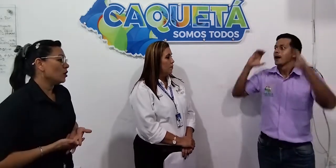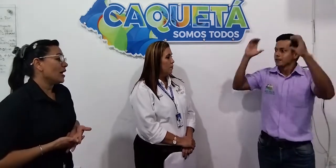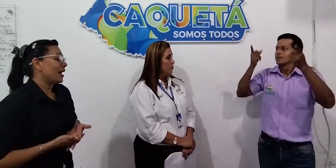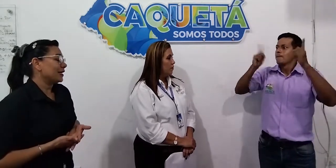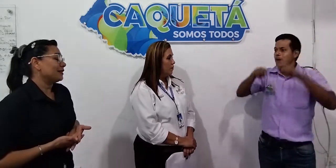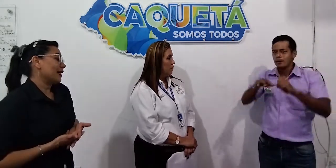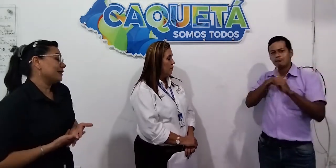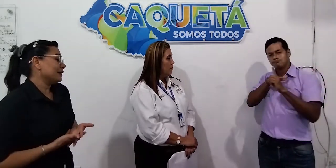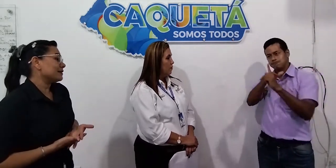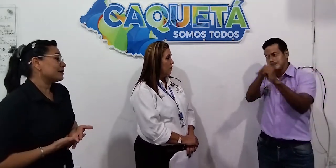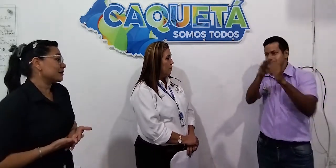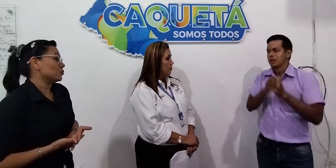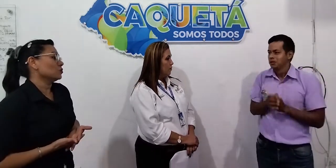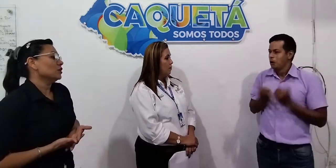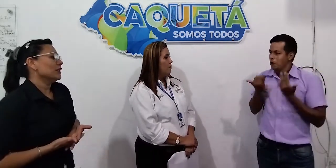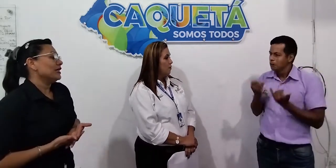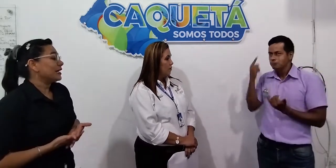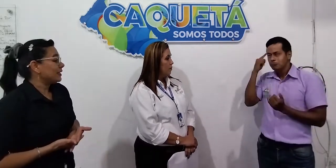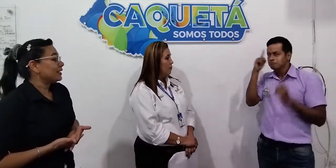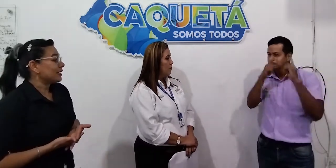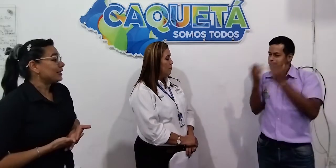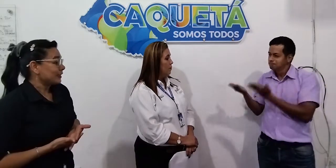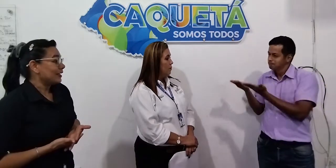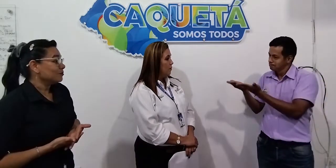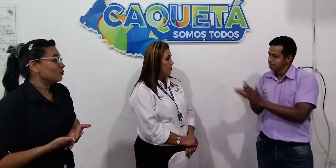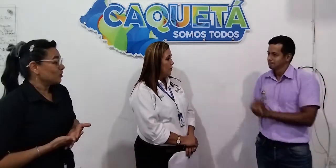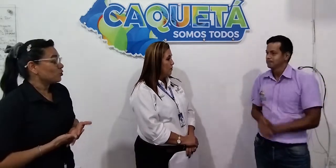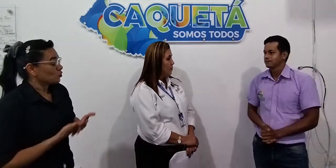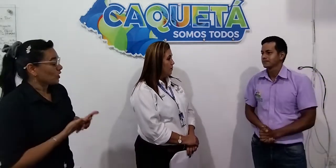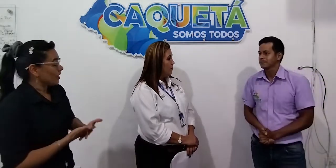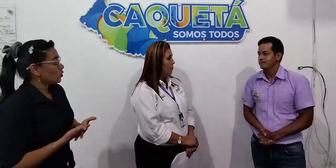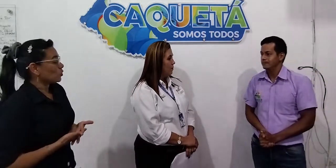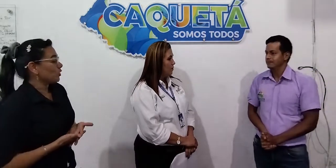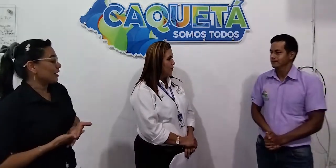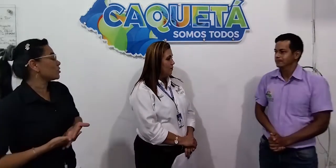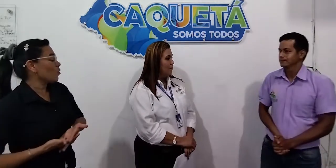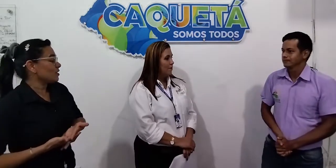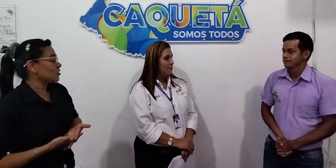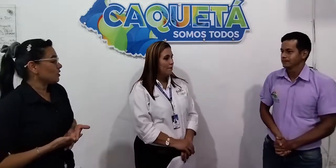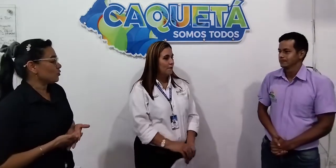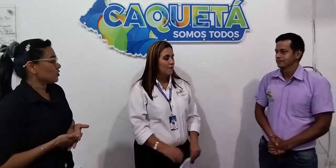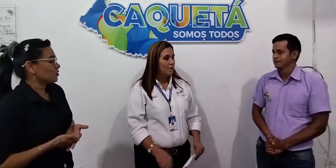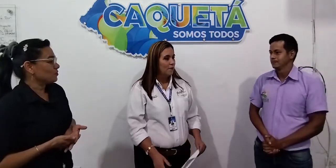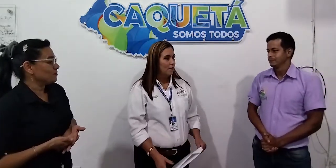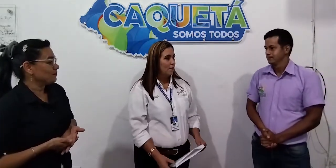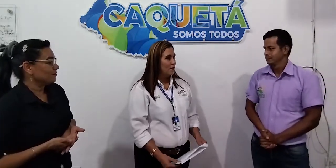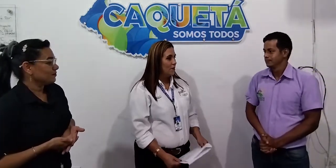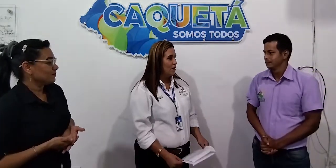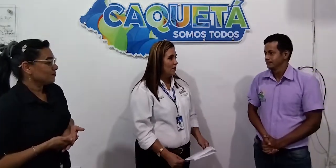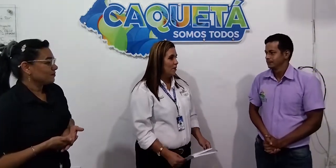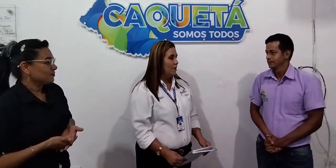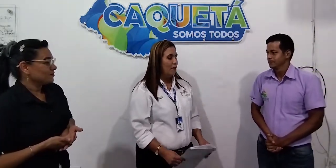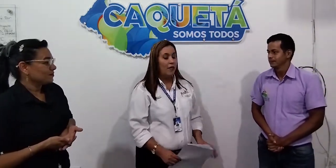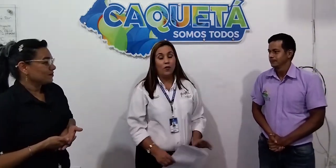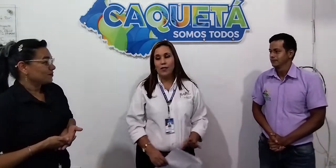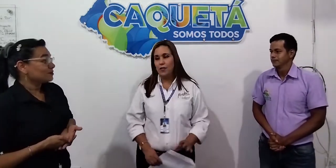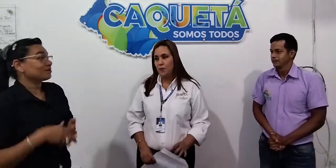a tener ese acceso. Y aquí en el Caquetá, pues nos gustaría que nos contaras cómo ha sido el proceso. Claro que sí.